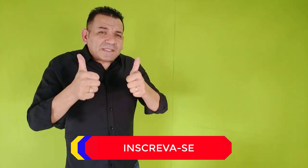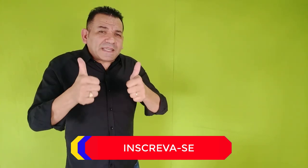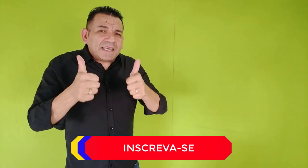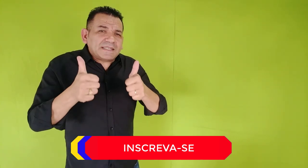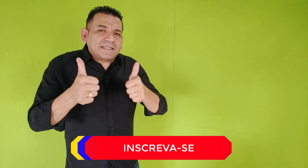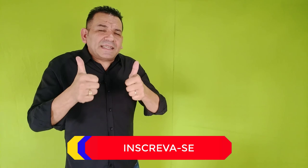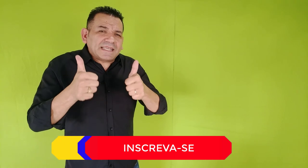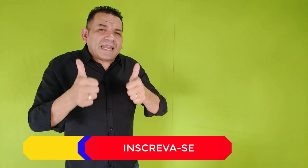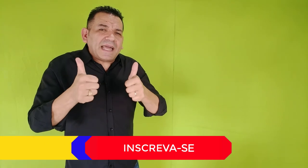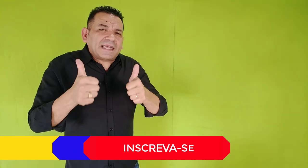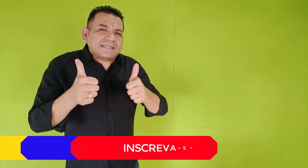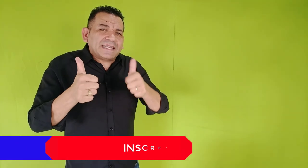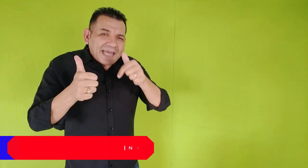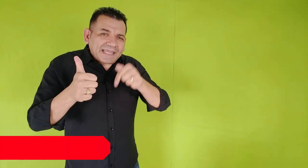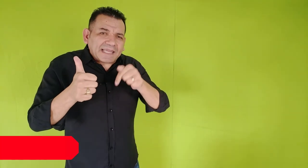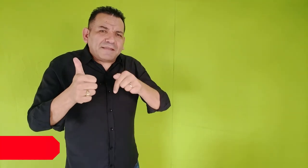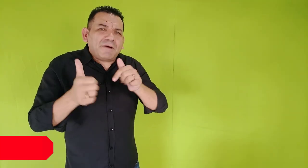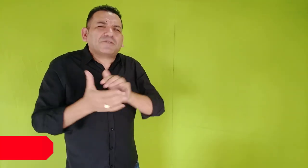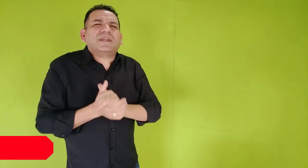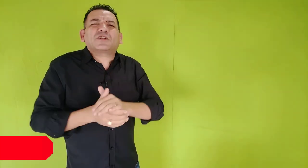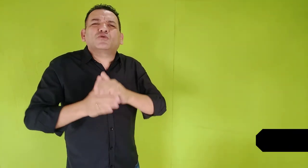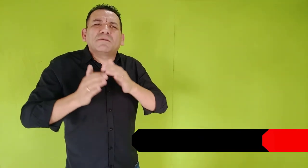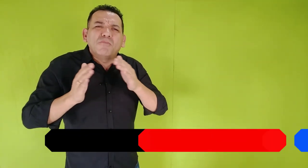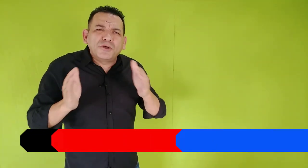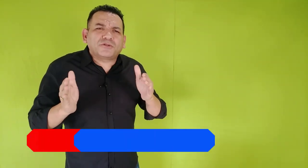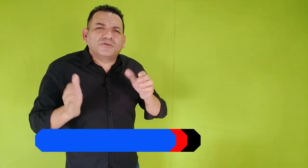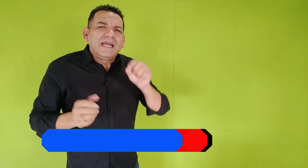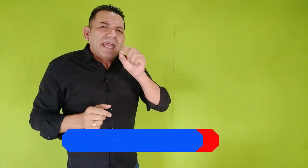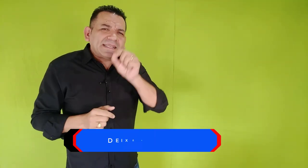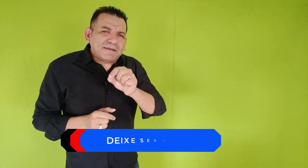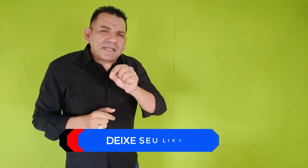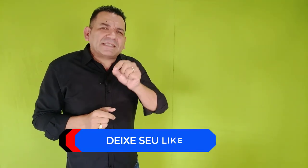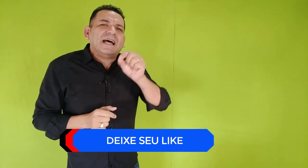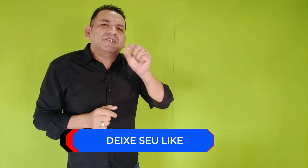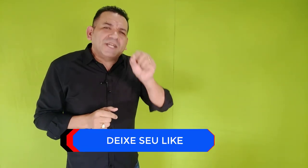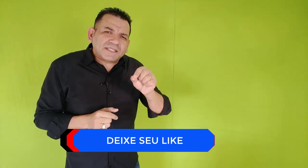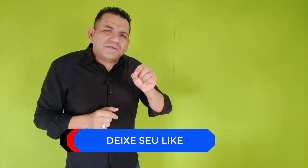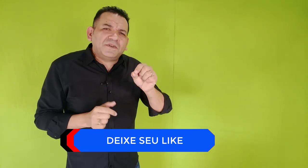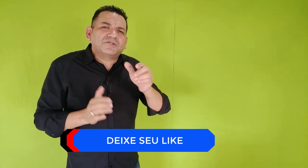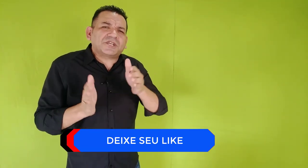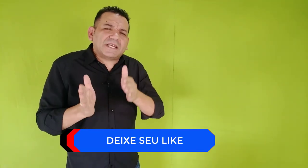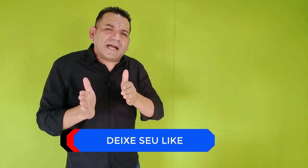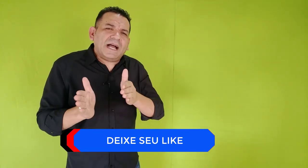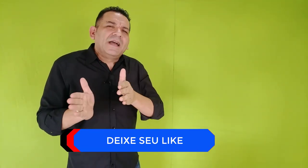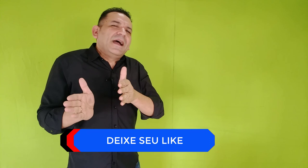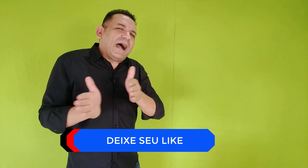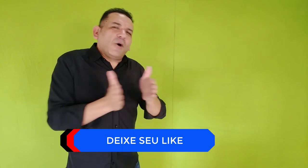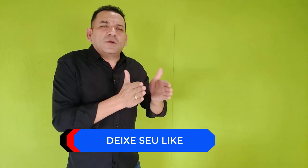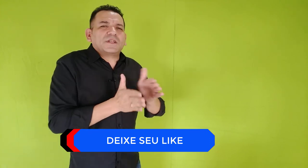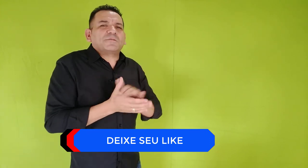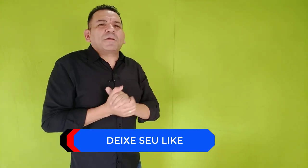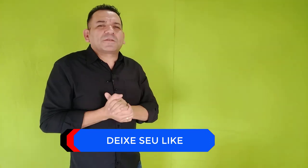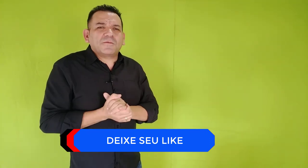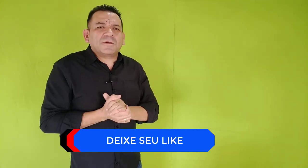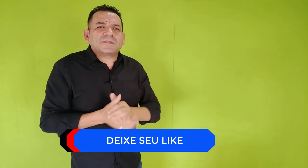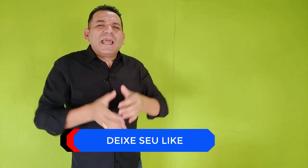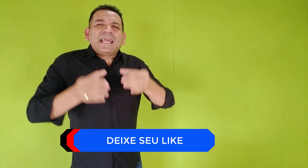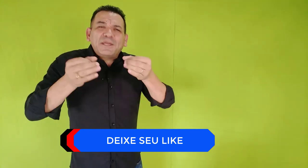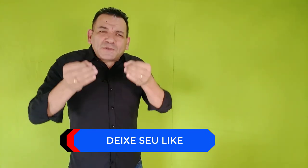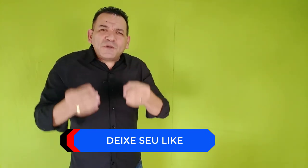esqueça de dar esse like. Esse like aqui embaixo, ele ajuda muito essa mensagem e esse vídeo chegar a outras pessoas. Que o Senhor